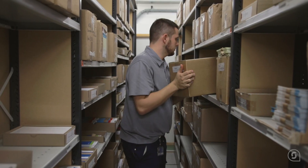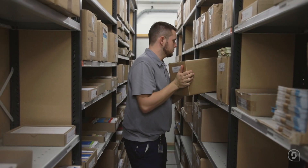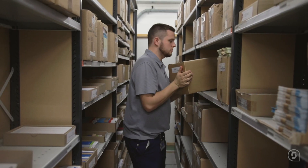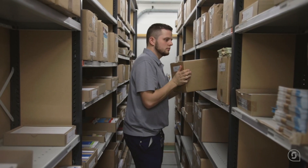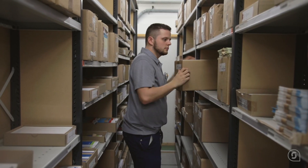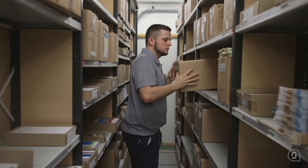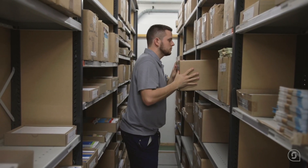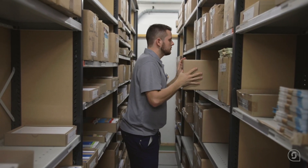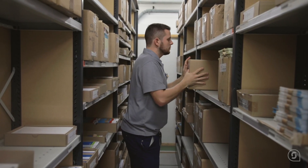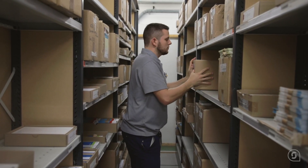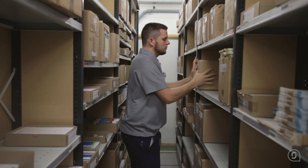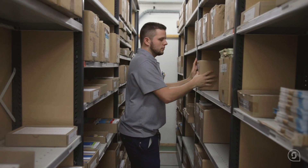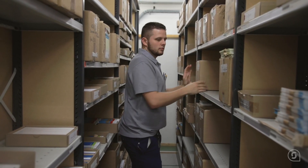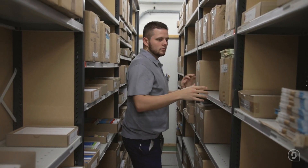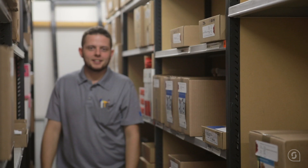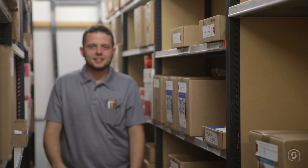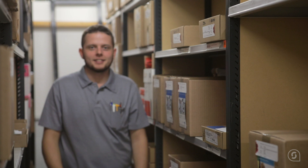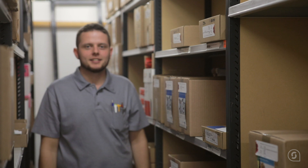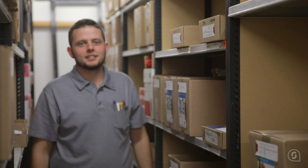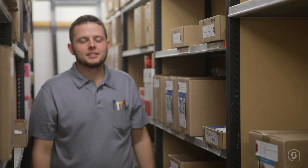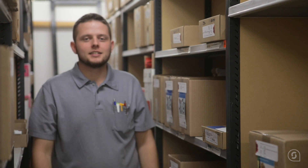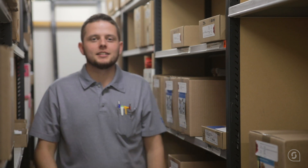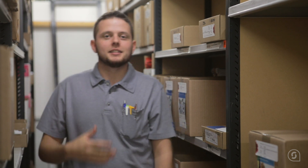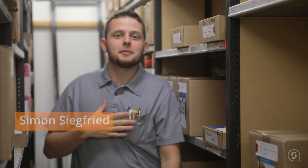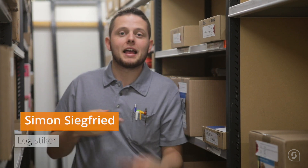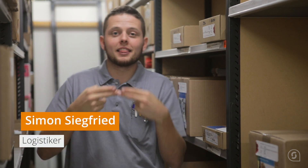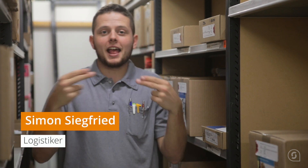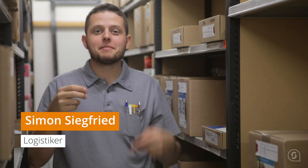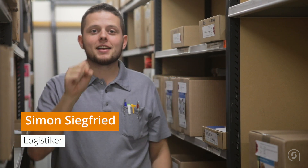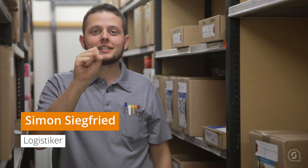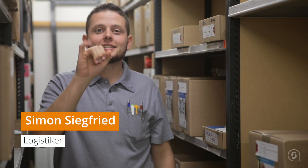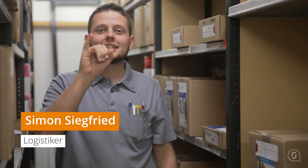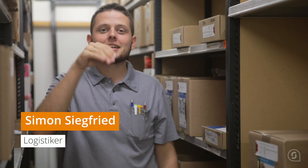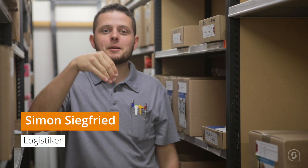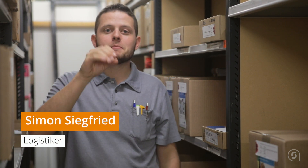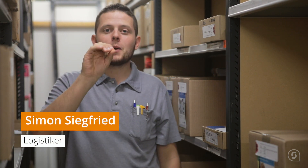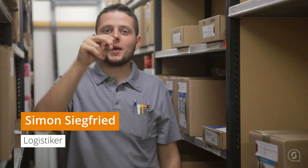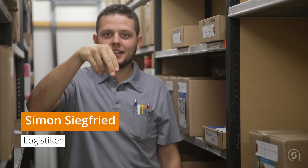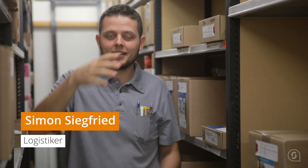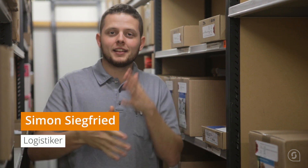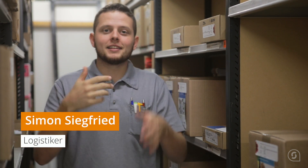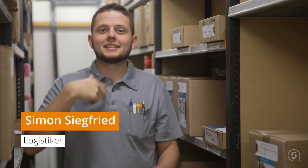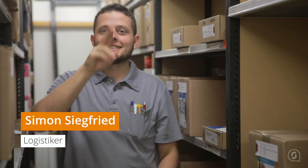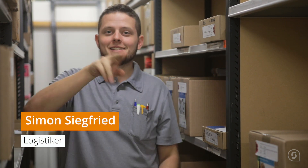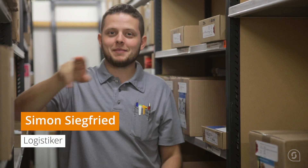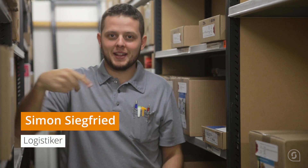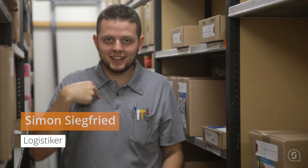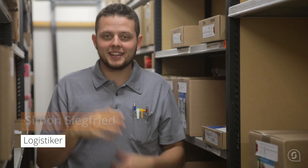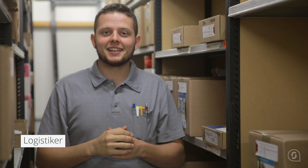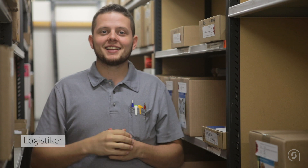Kompetenzen und es kam zu einer Anstellung. Hallo, mein Name ist Simon, das ist mein Gebärdenname. Ich bin